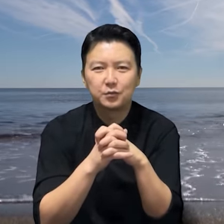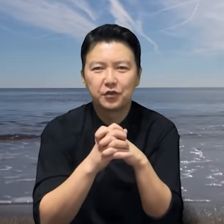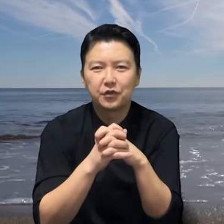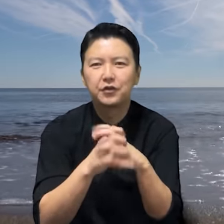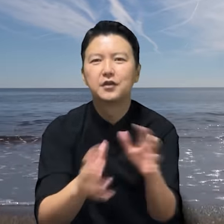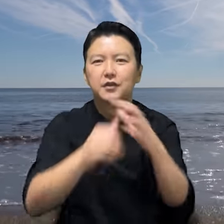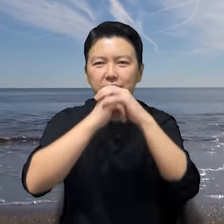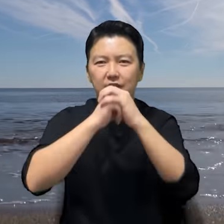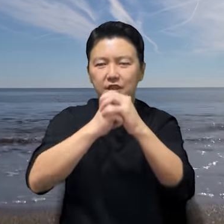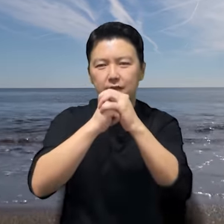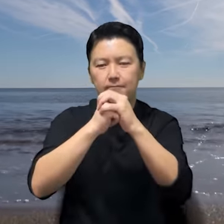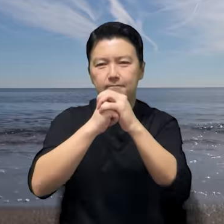뵐게요. 자 이제